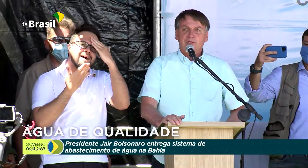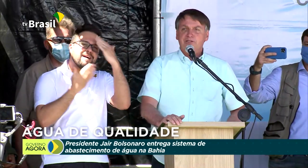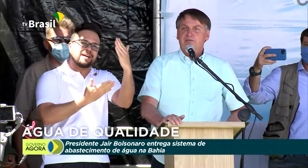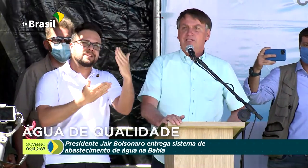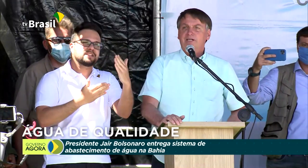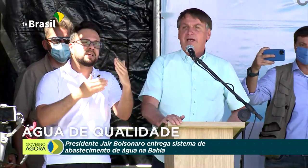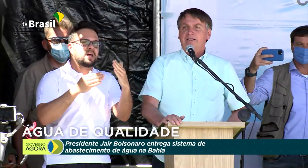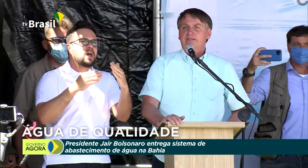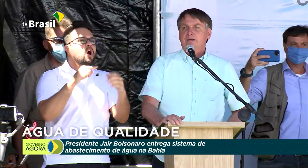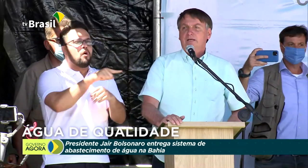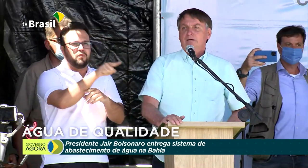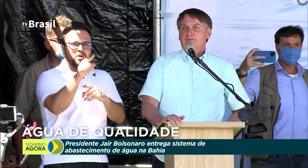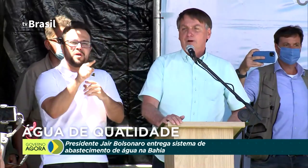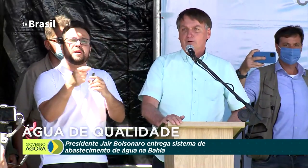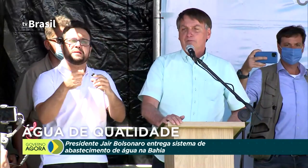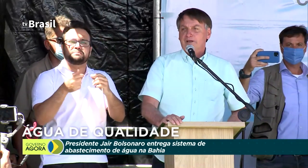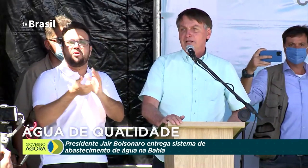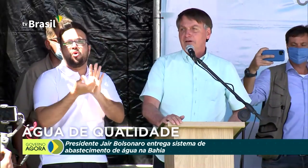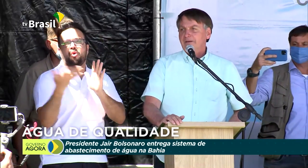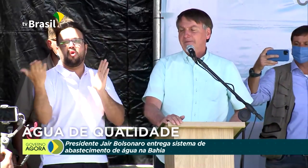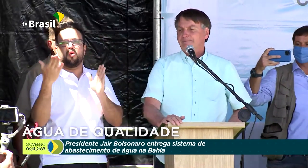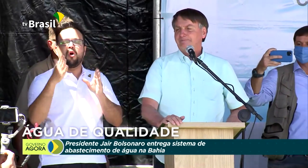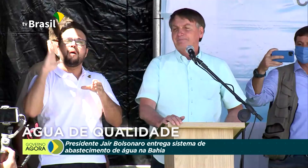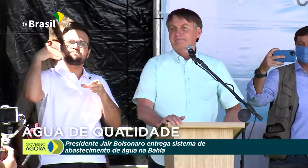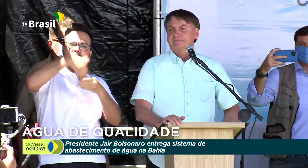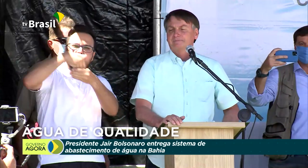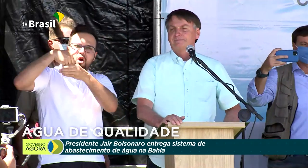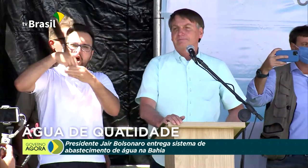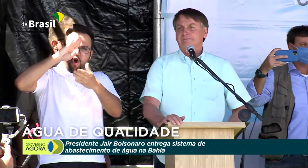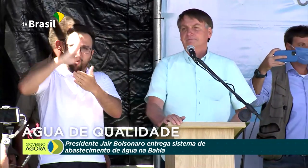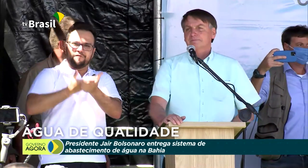mãos de muitos de vocês, foi conferido a mim.